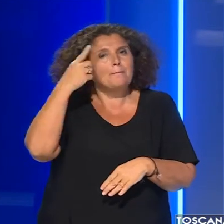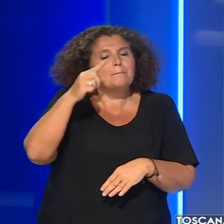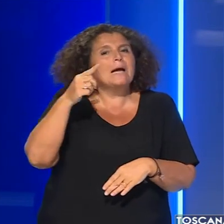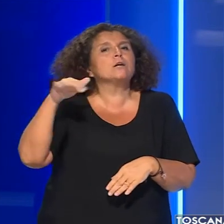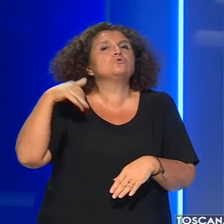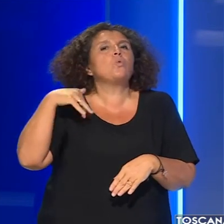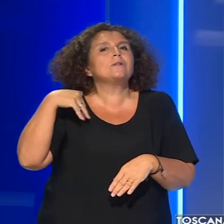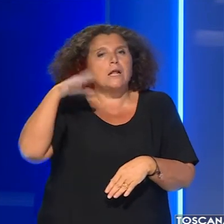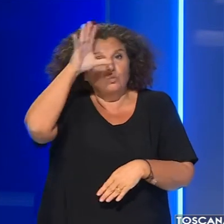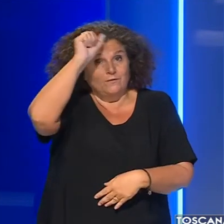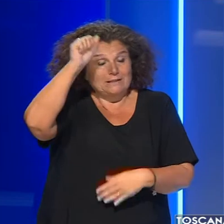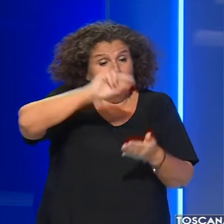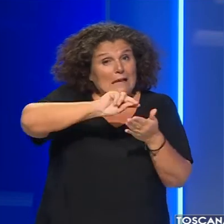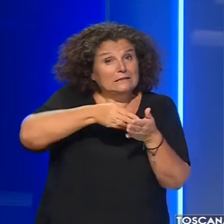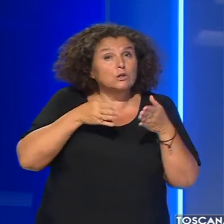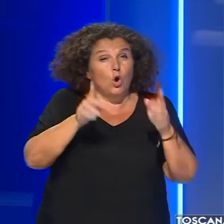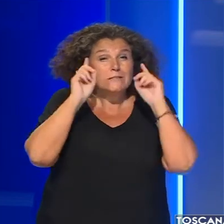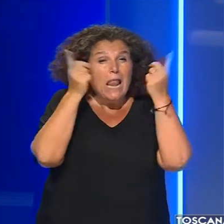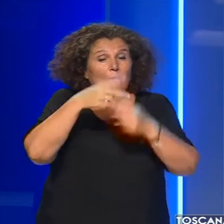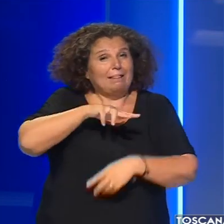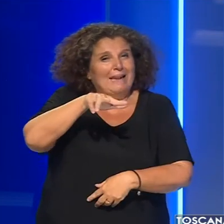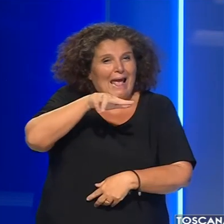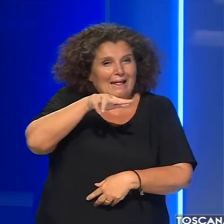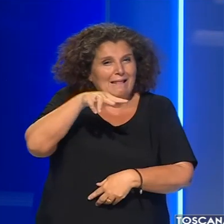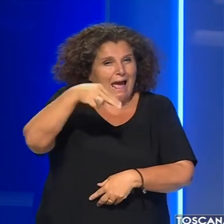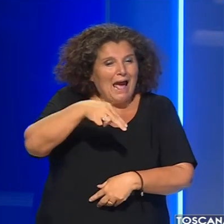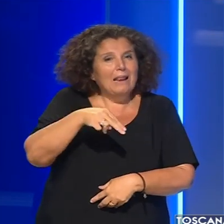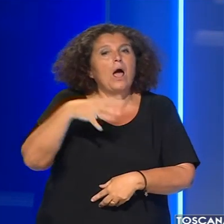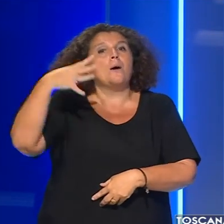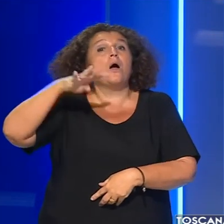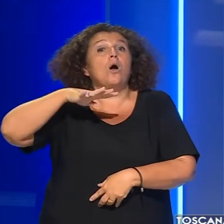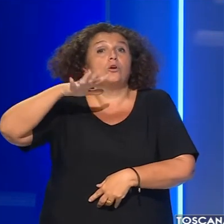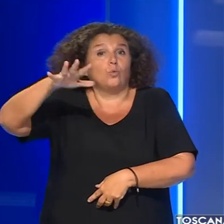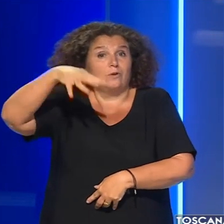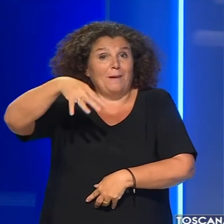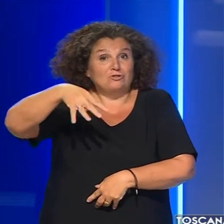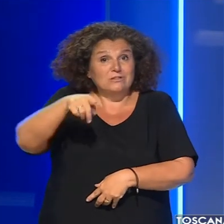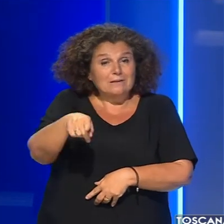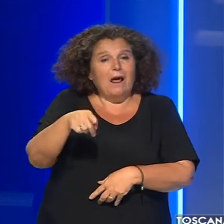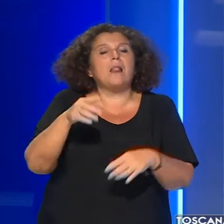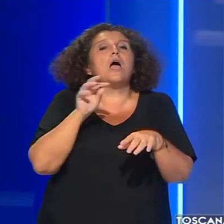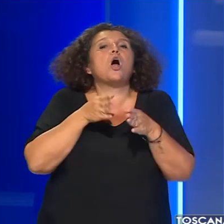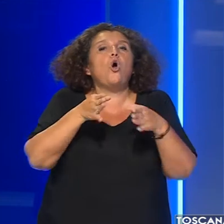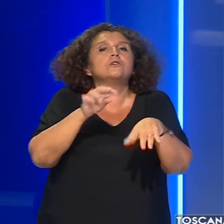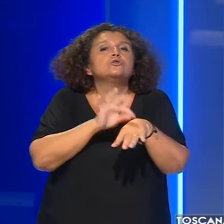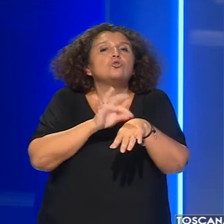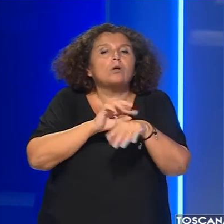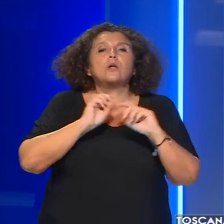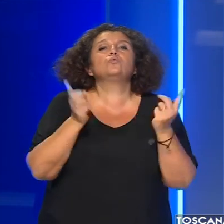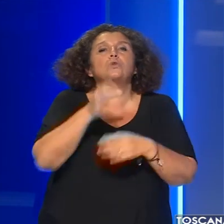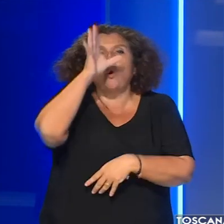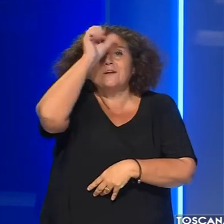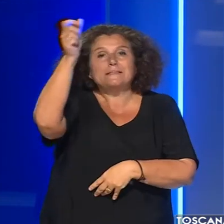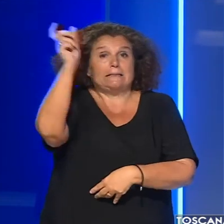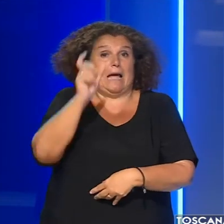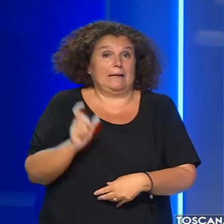universitari iscritti ai corsi di laurea triennale laurea magistrale e ai corsi di dottorato di tutte le università